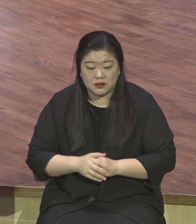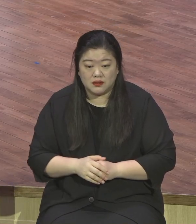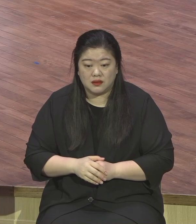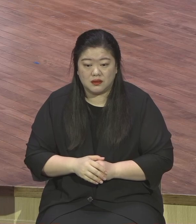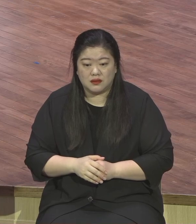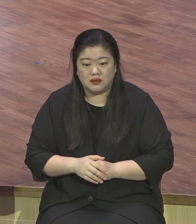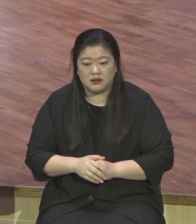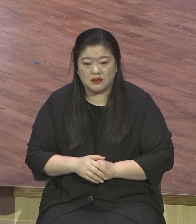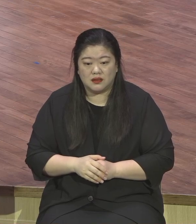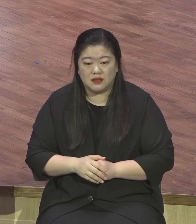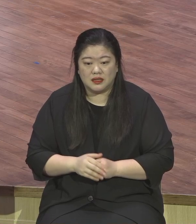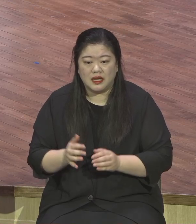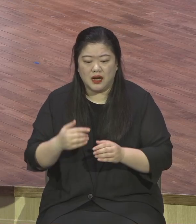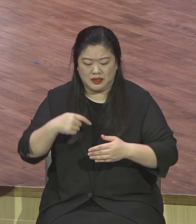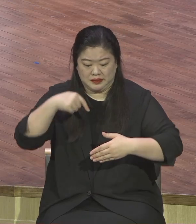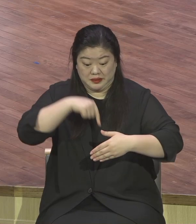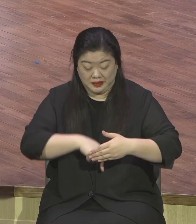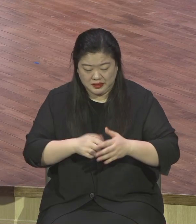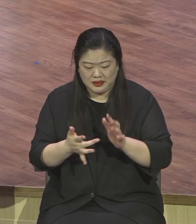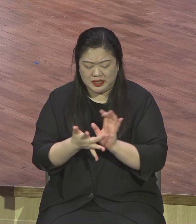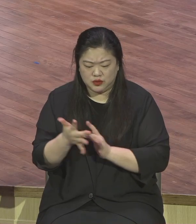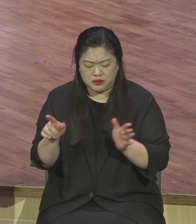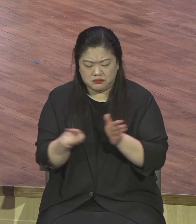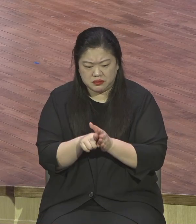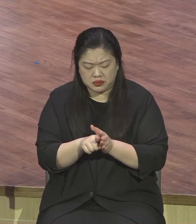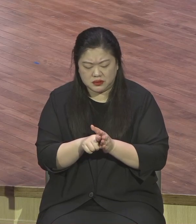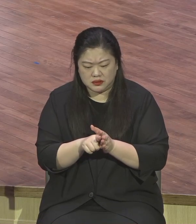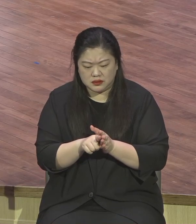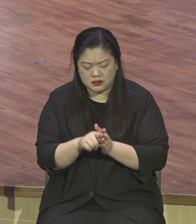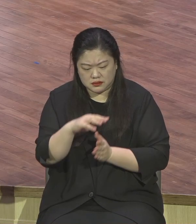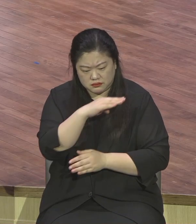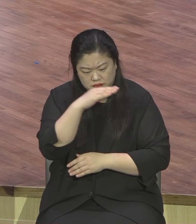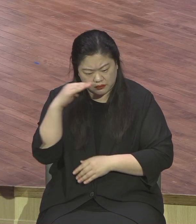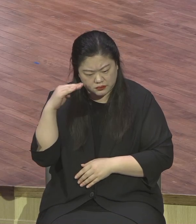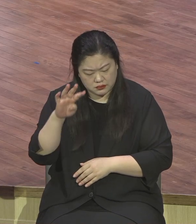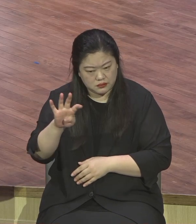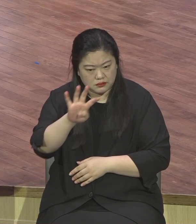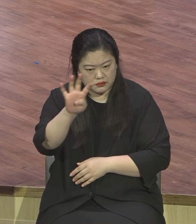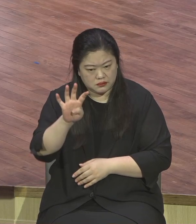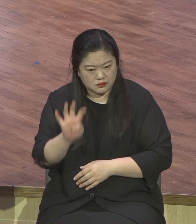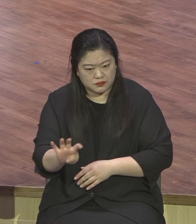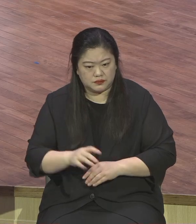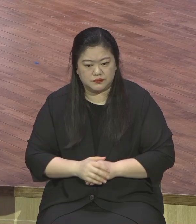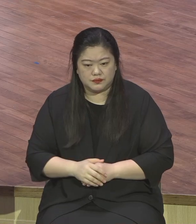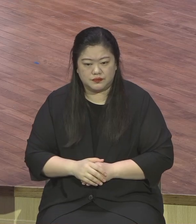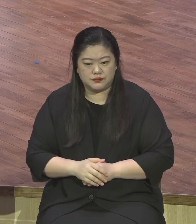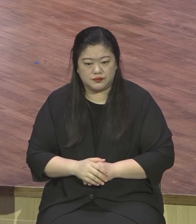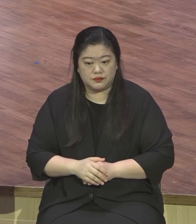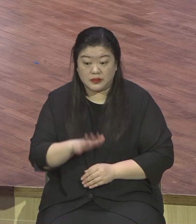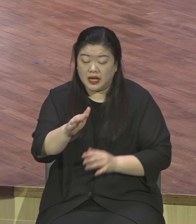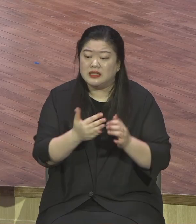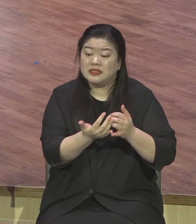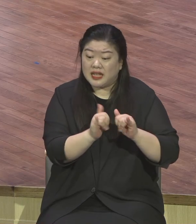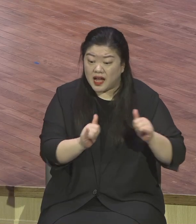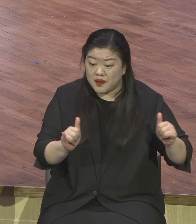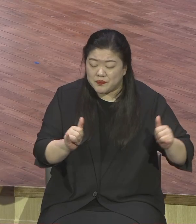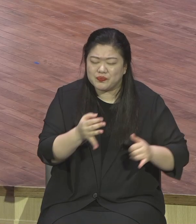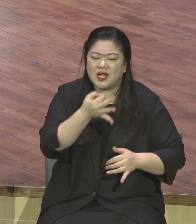더 부족한 게 없어요 더 달랄 게 없어야 돼요 사람 욕심이 끝이 있습니까 이 가양동